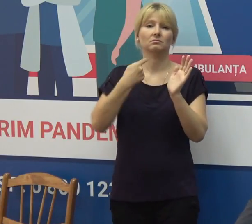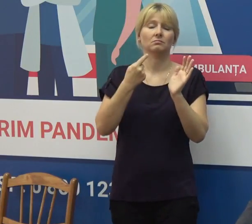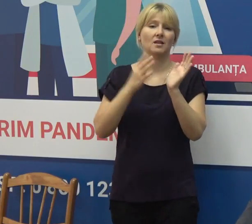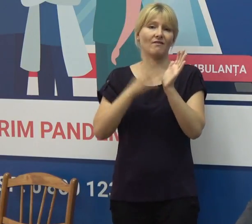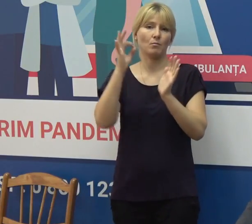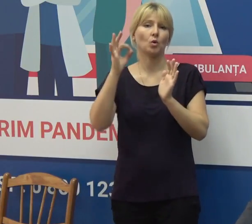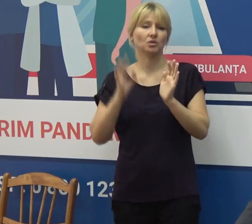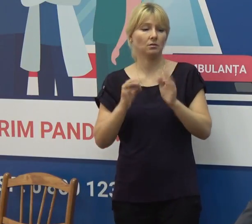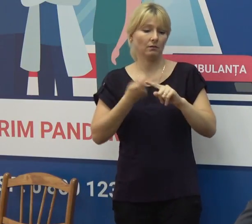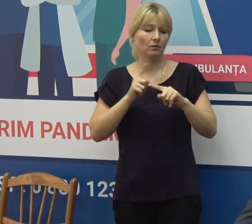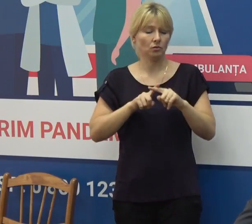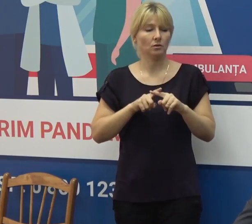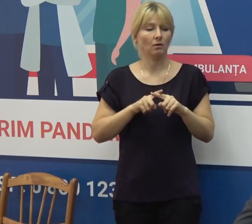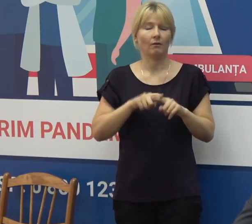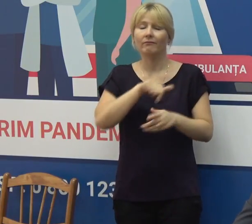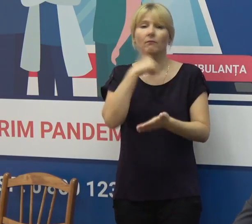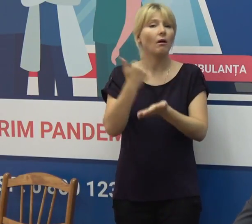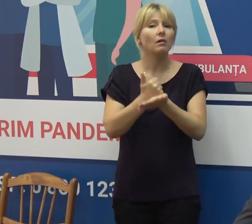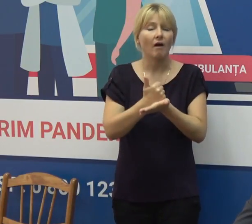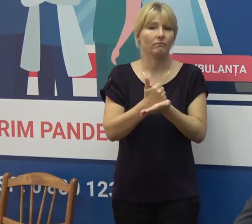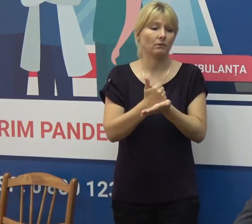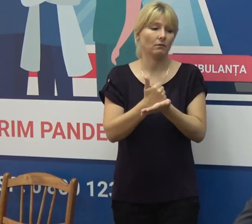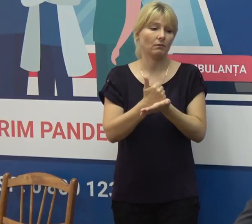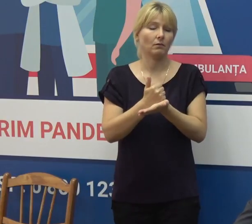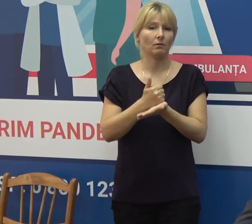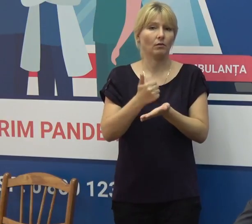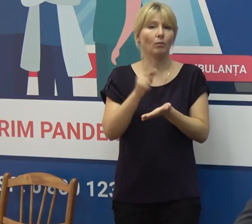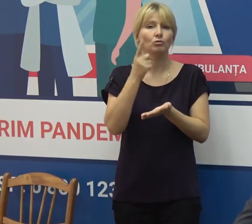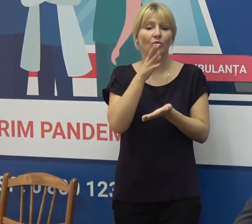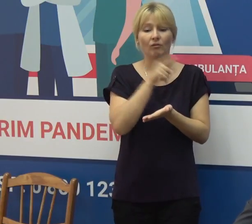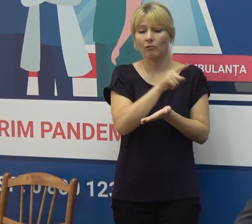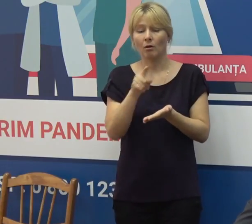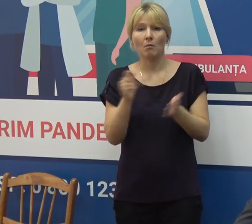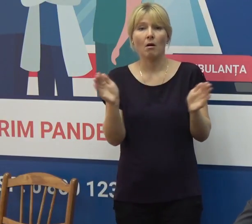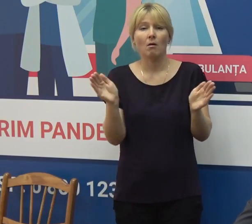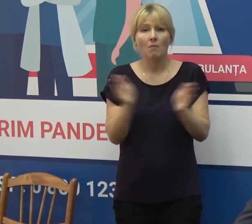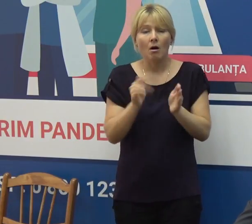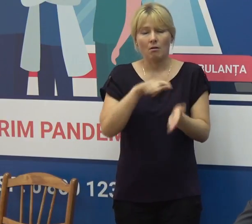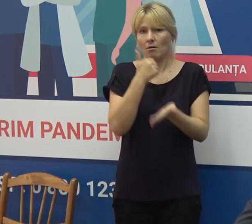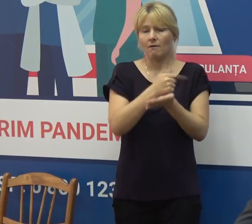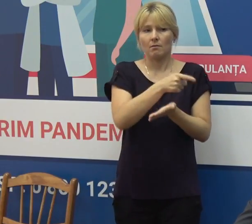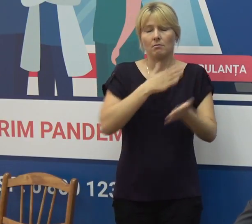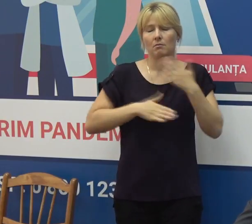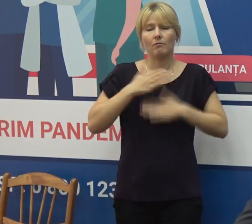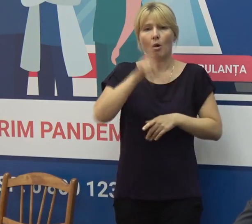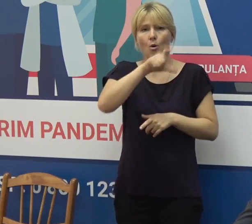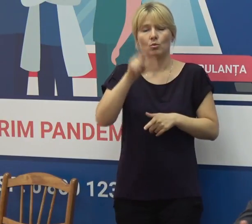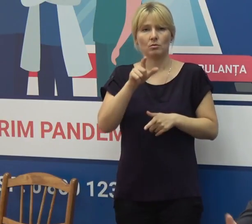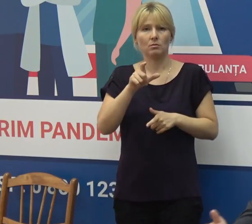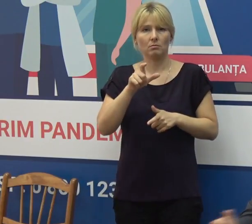de fapt este principalul obiectiv pentru terminul scurt pe care îl urmărim.